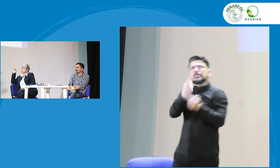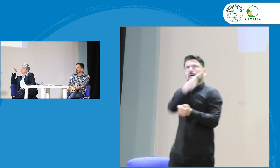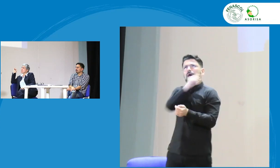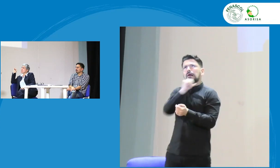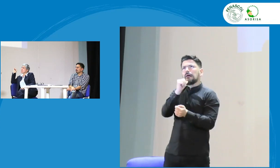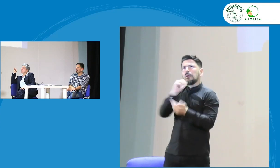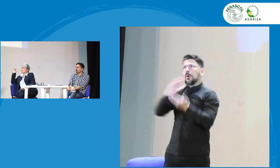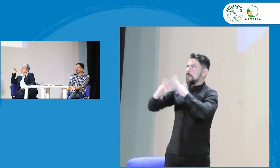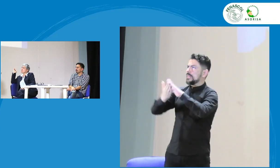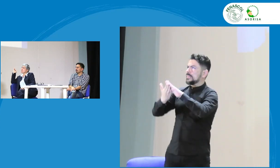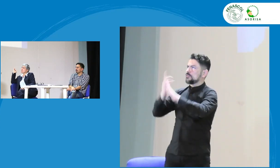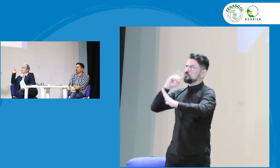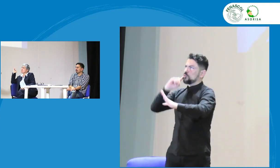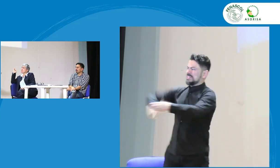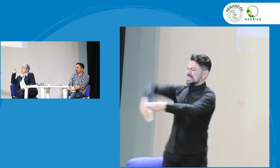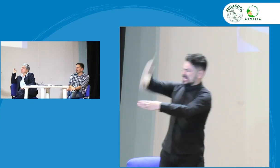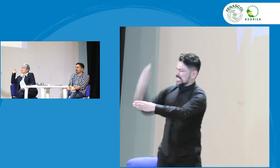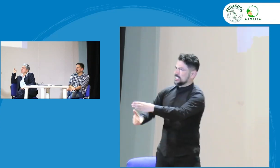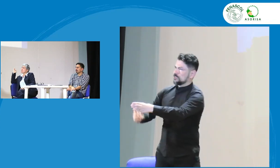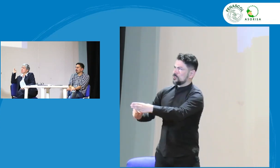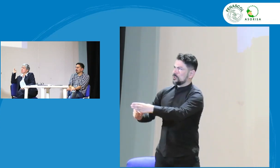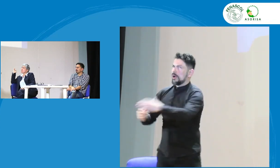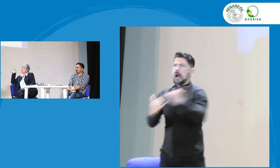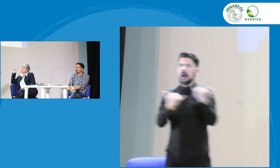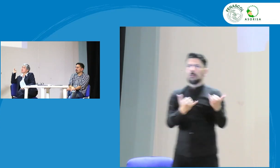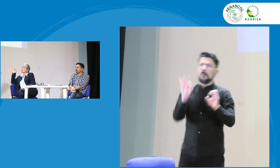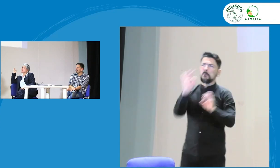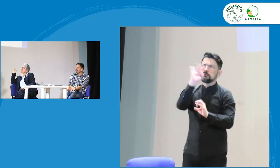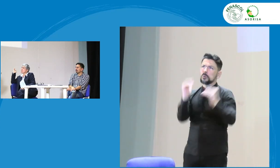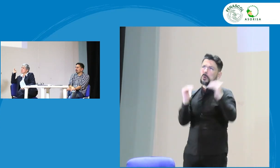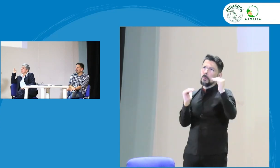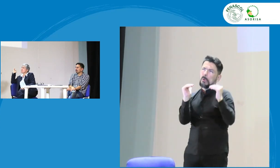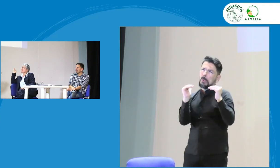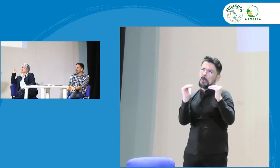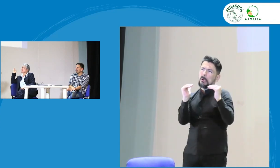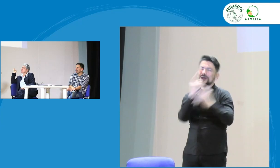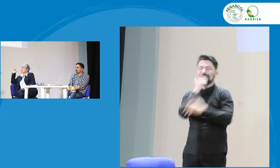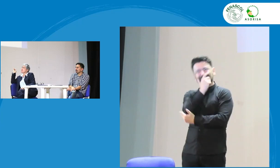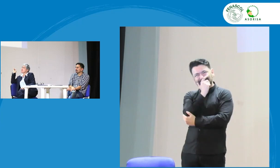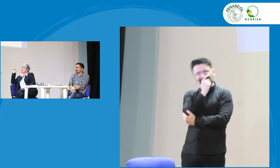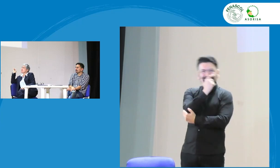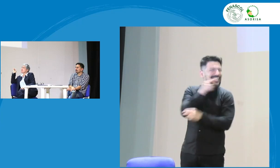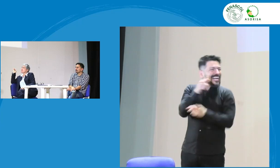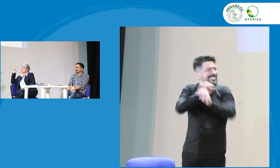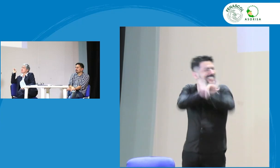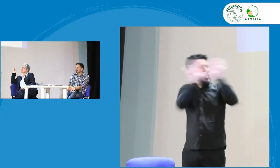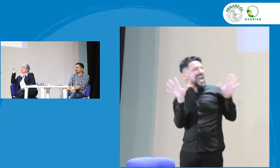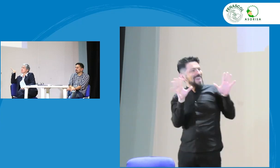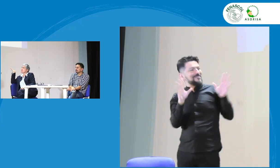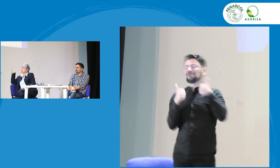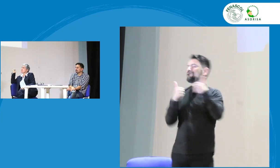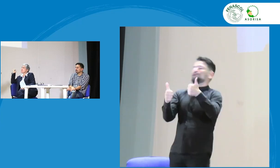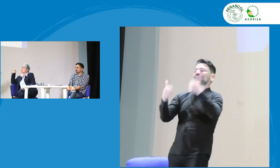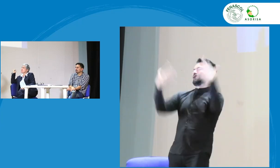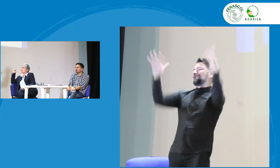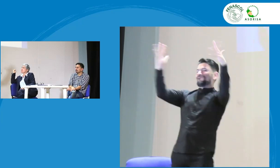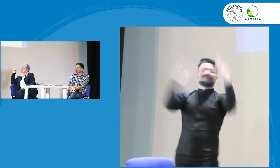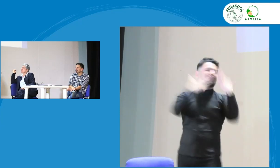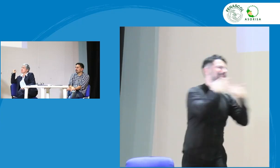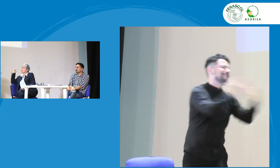qué tenemos con respecto a la 2049, qué beneficios que nos aporta acá en Colombia. realmente muchas gracias para ustedes